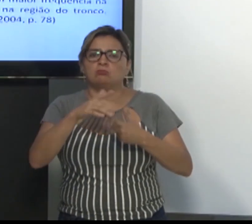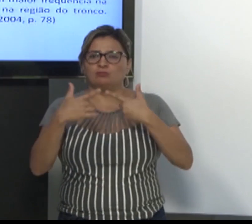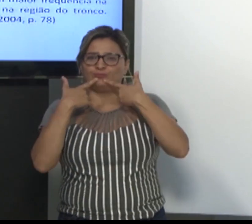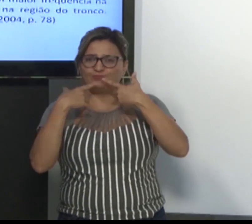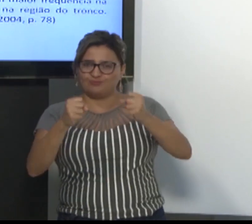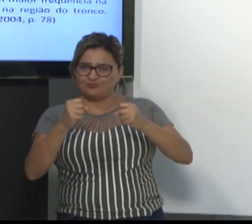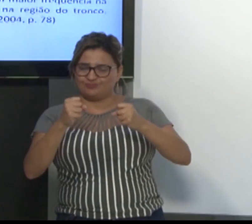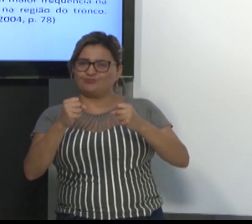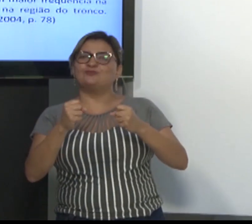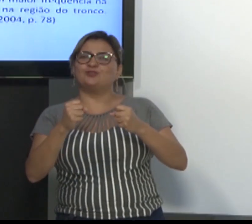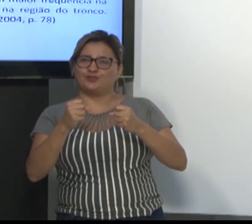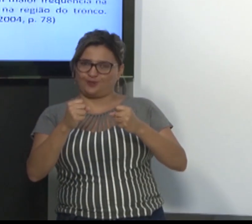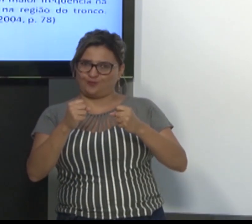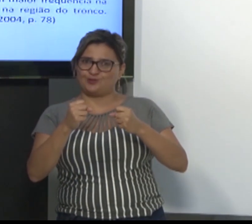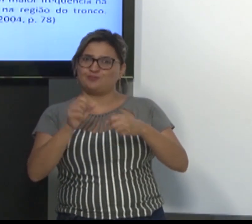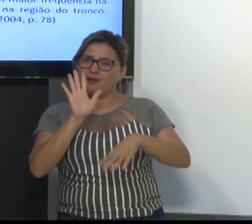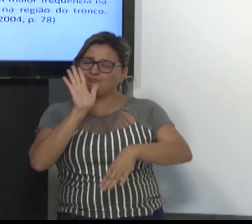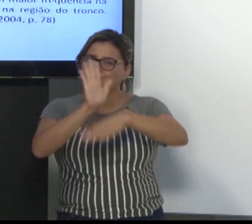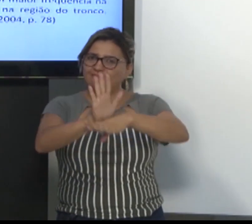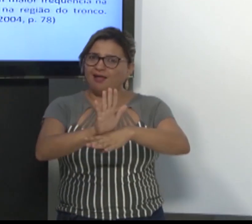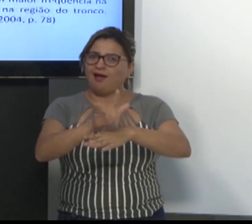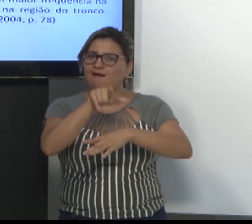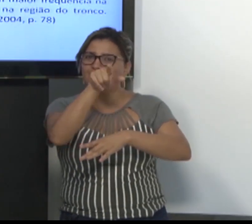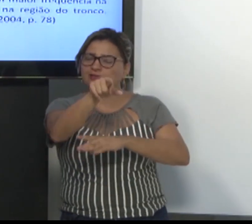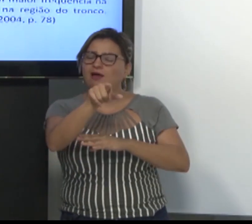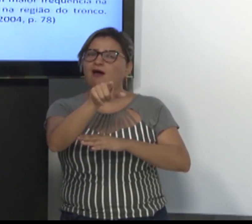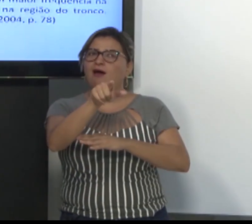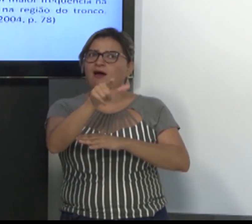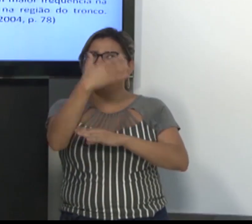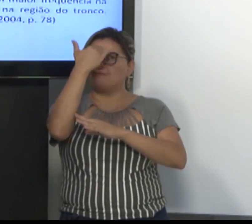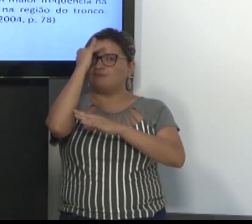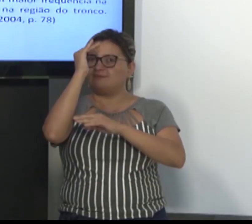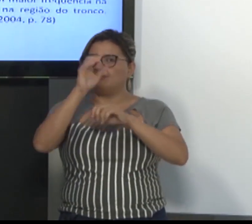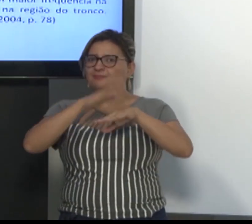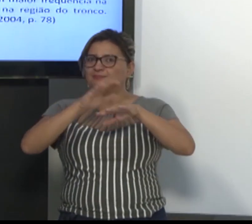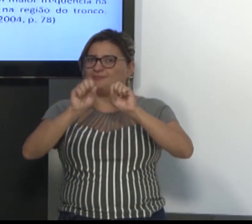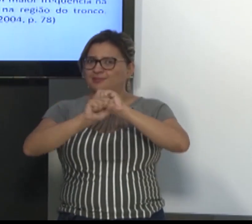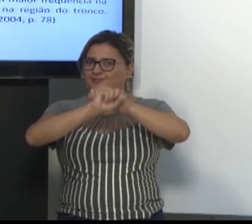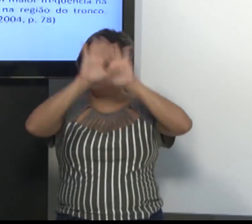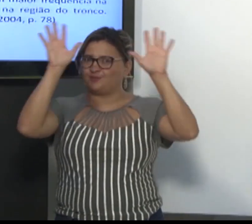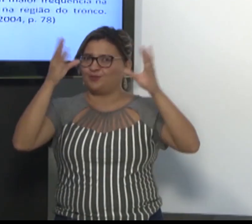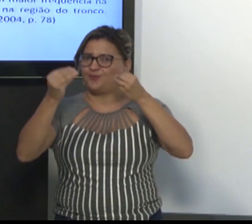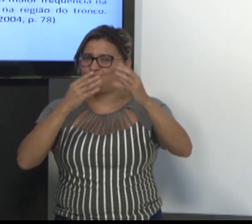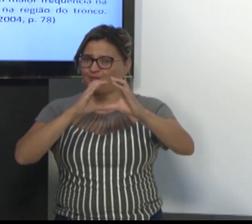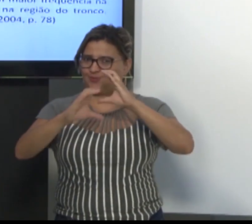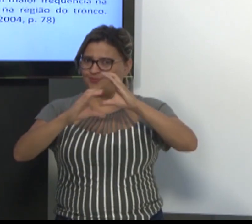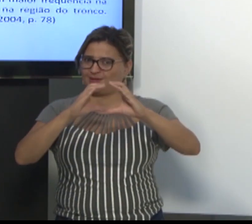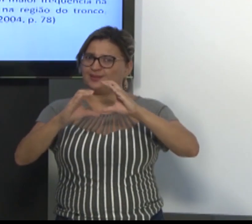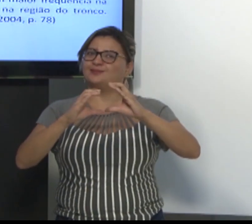ela ajuda a compreender de modo geral como usar a língua e como se comunicar melhor.